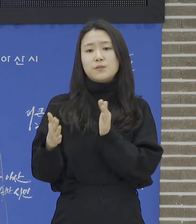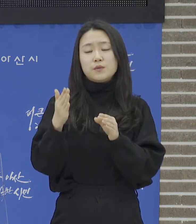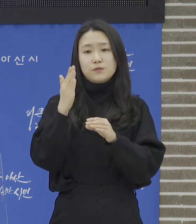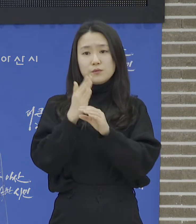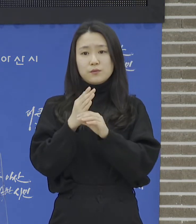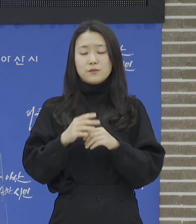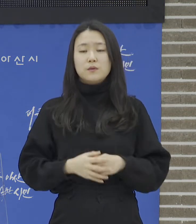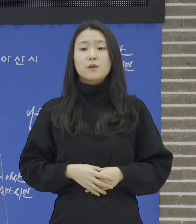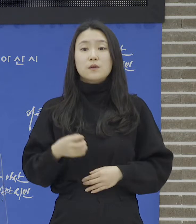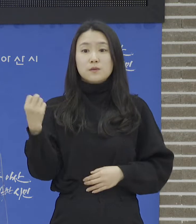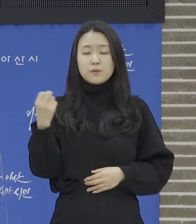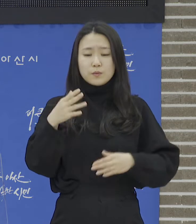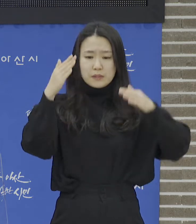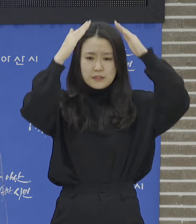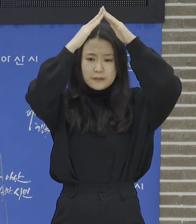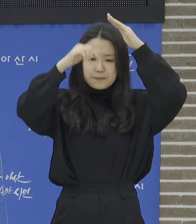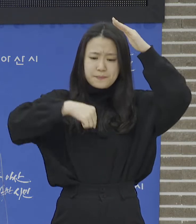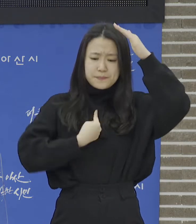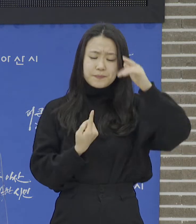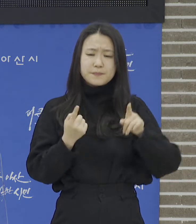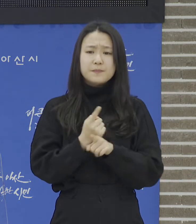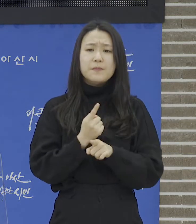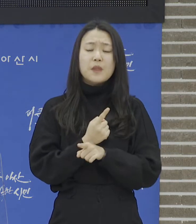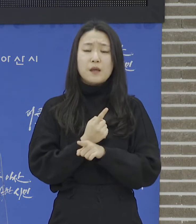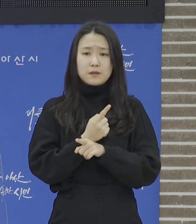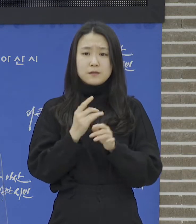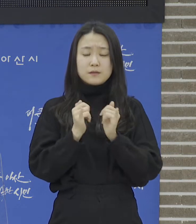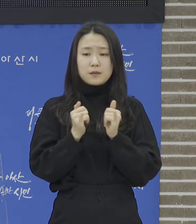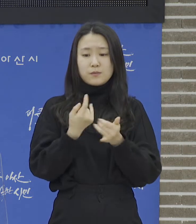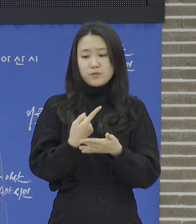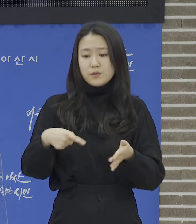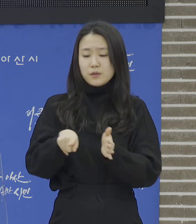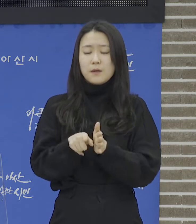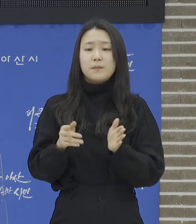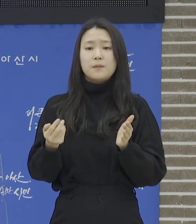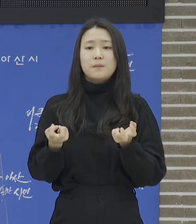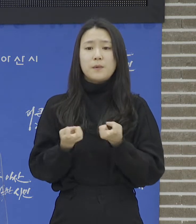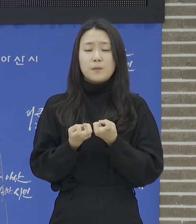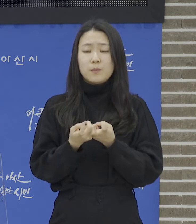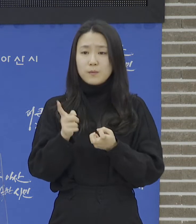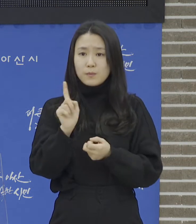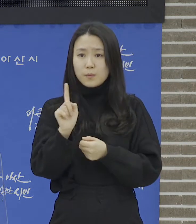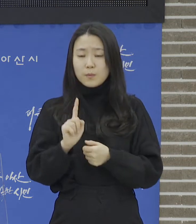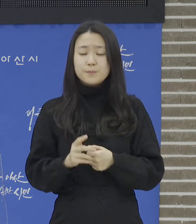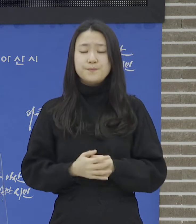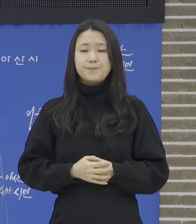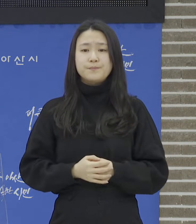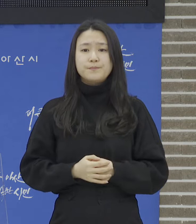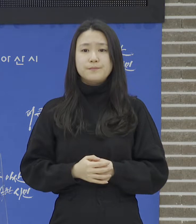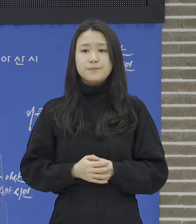대응책입니다. 우리시는 재택치료 전담 조직을 지난